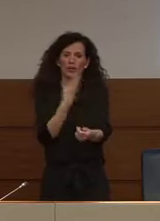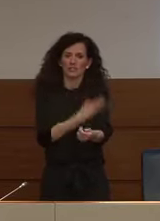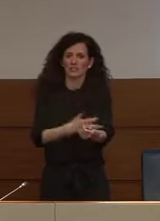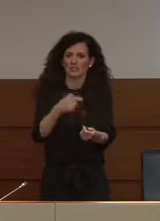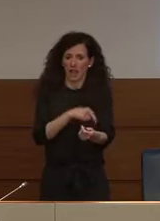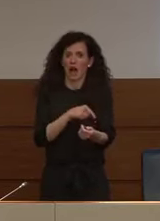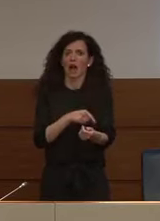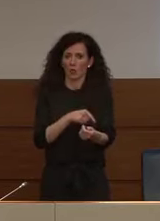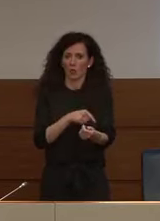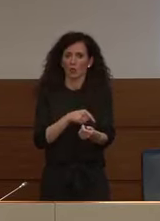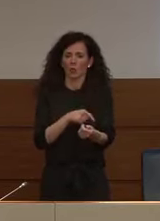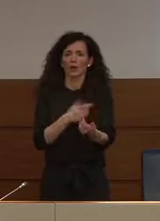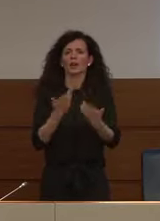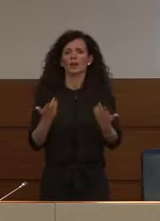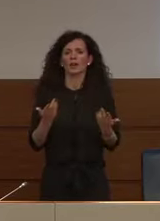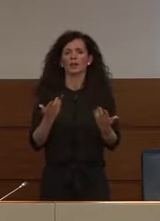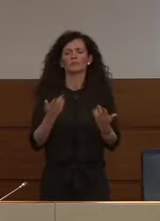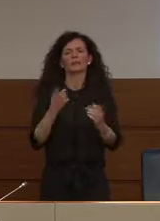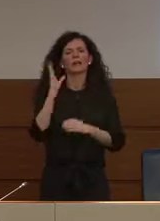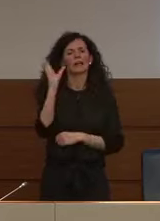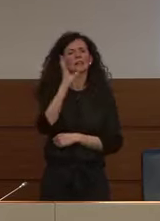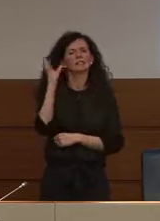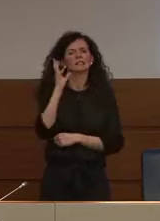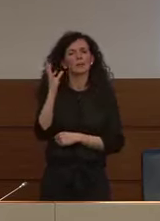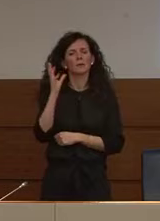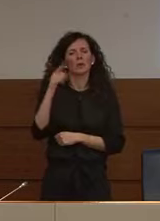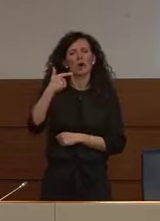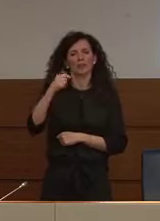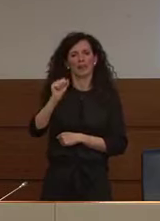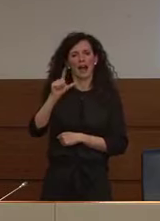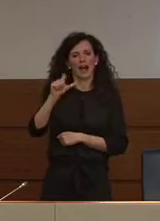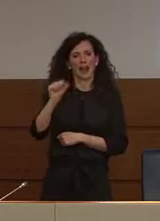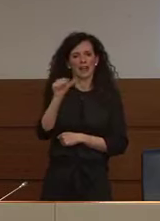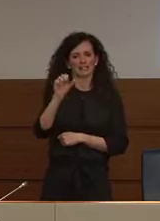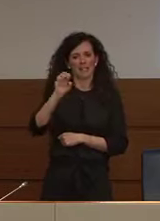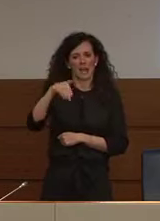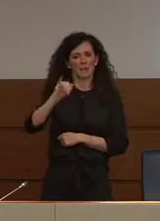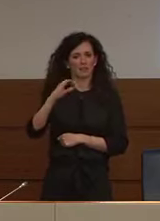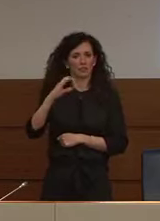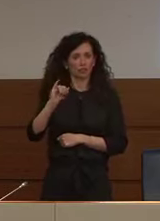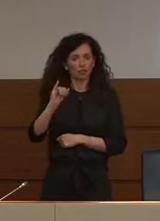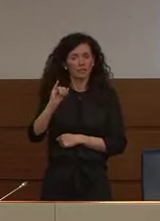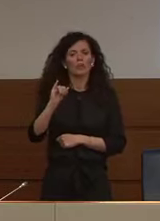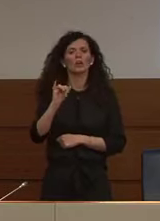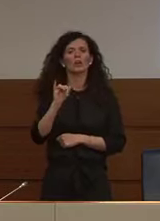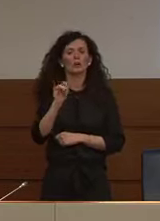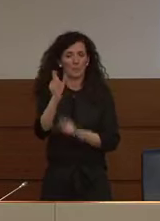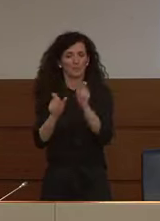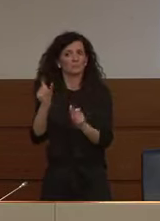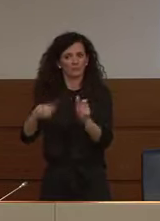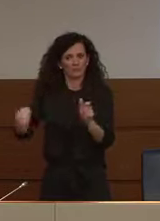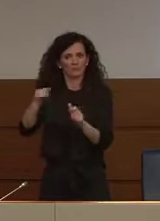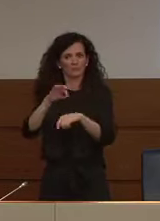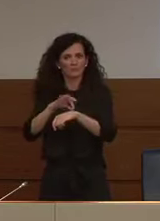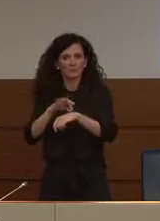tutte. Citiamo l'esempio dei talassimici, piuttosto che c'è il bisogno di avere